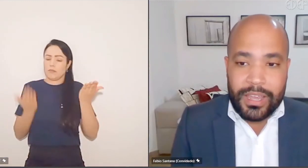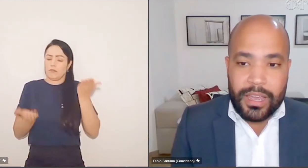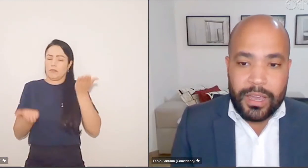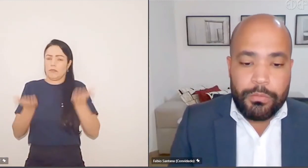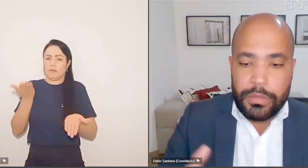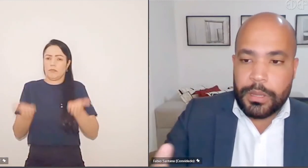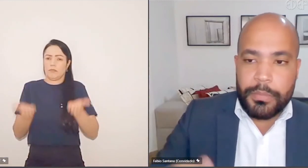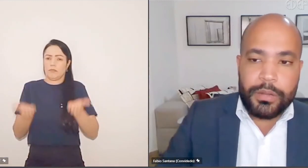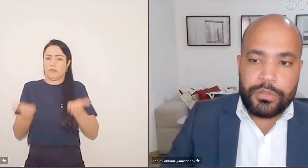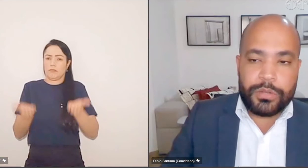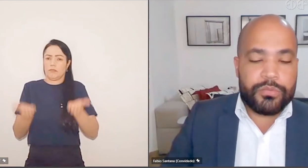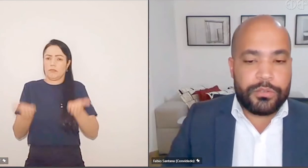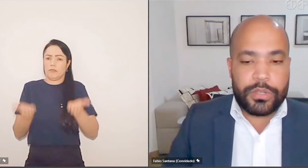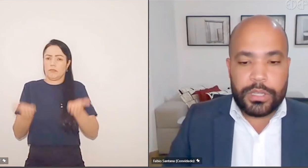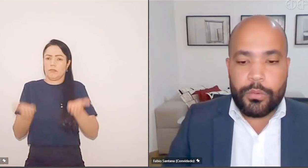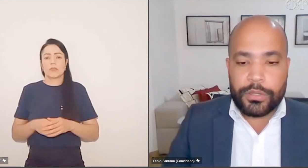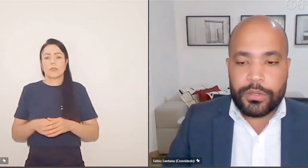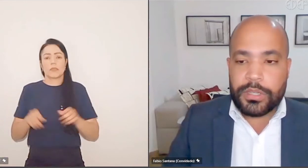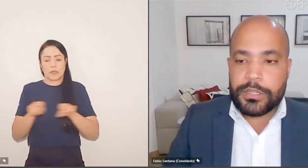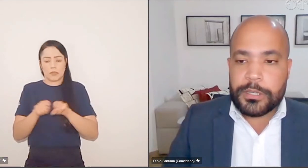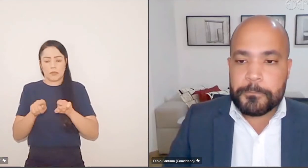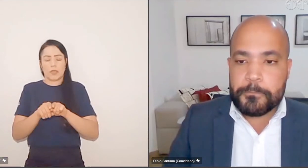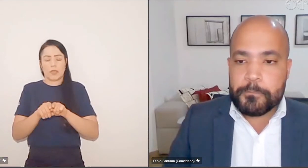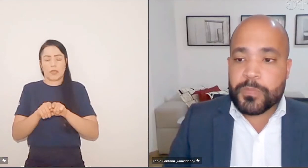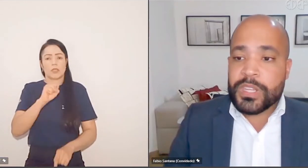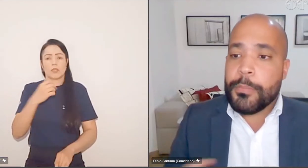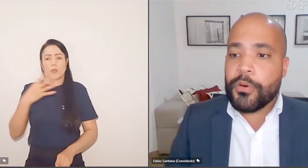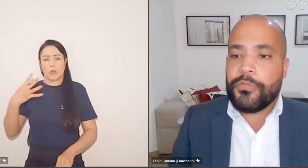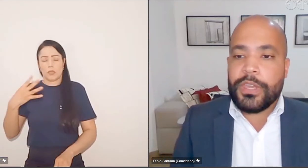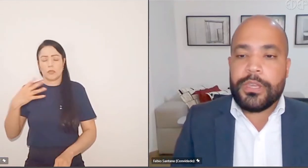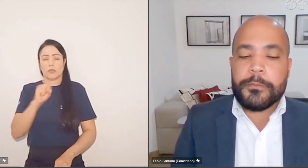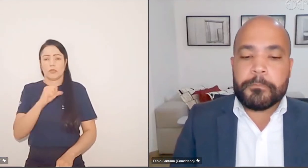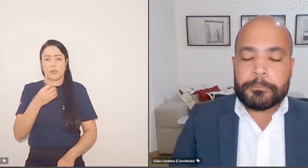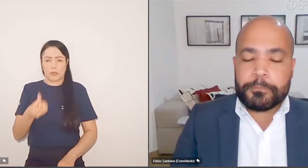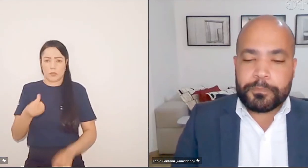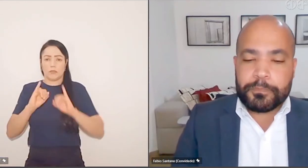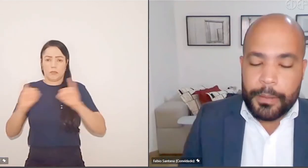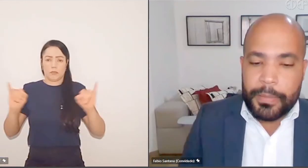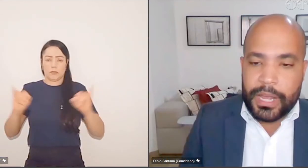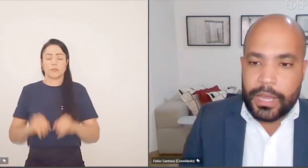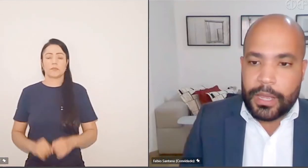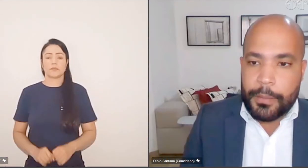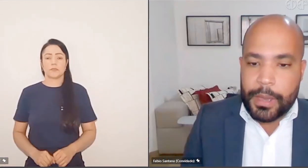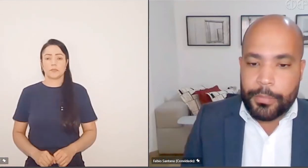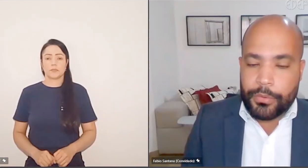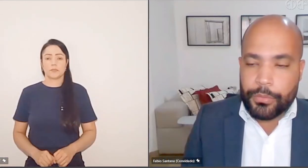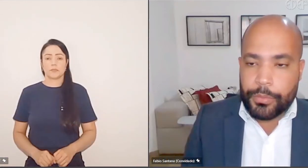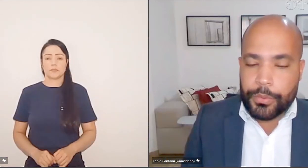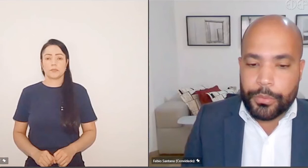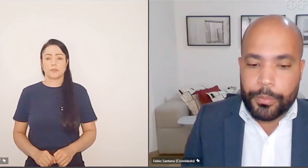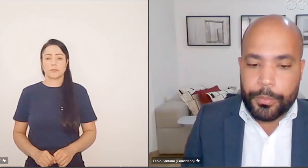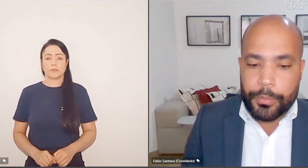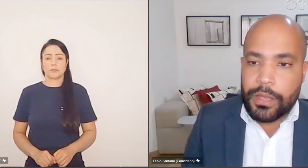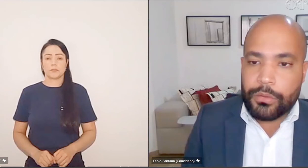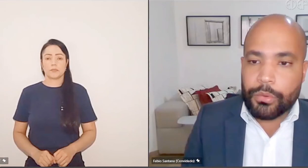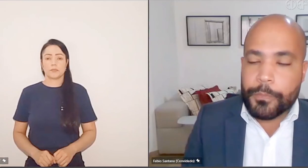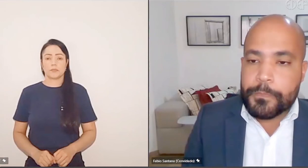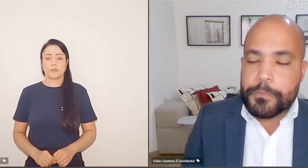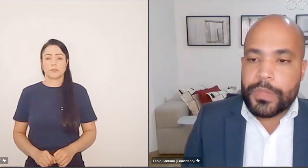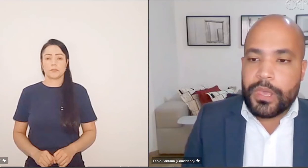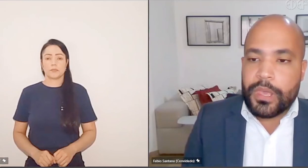É uma previsão legal e também nos enunciados 84 e 86. E, por fim, para caminhar para o